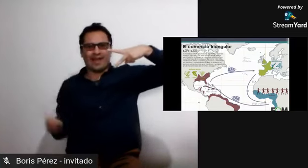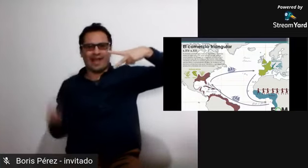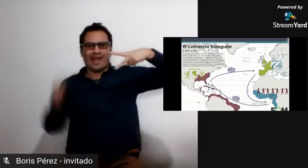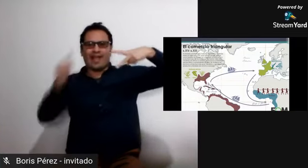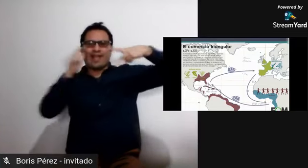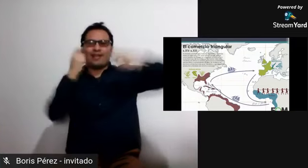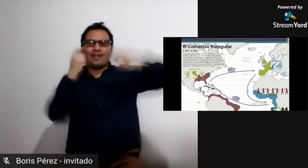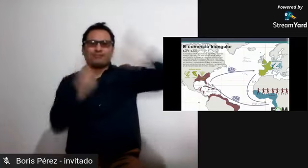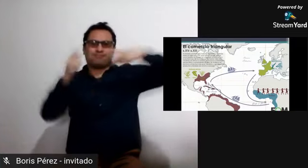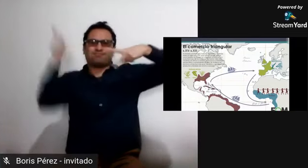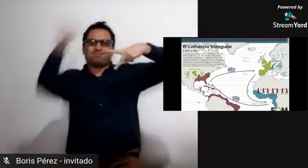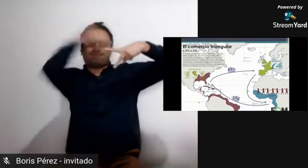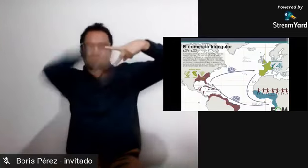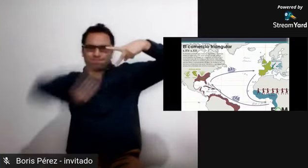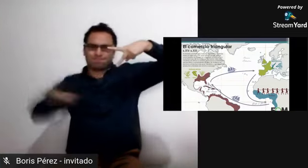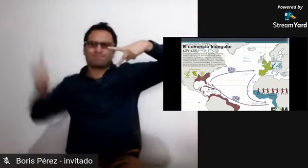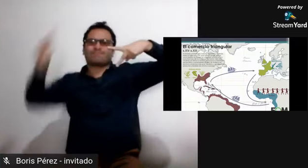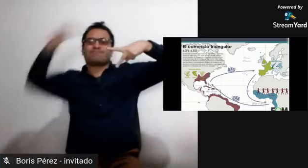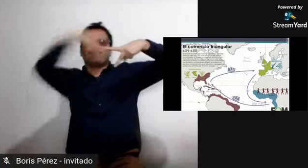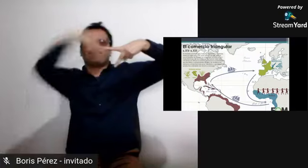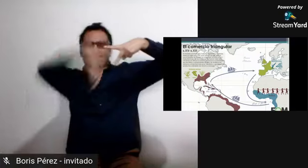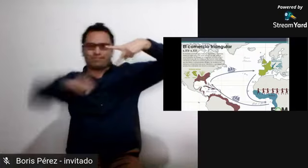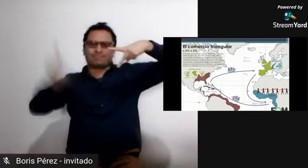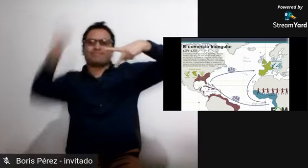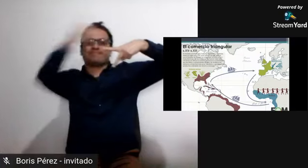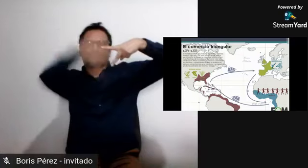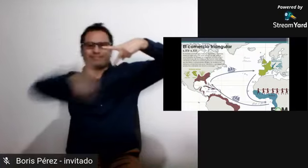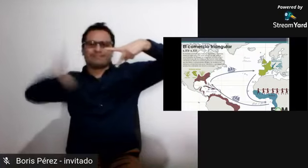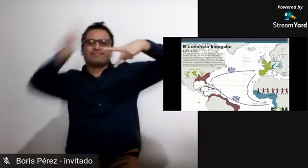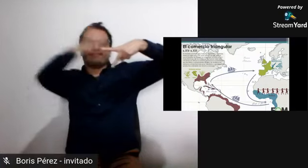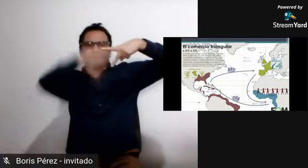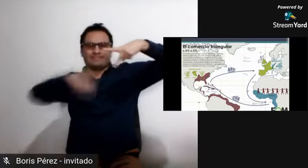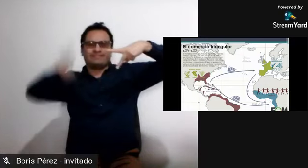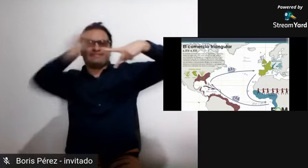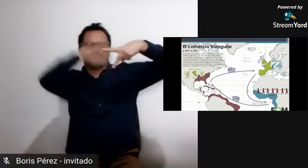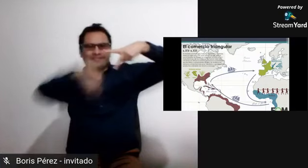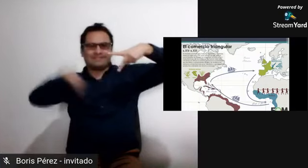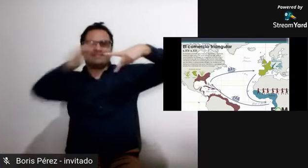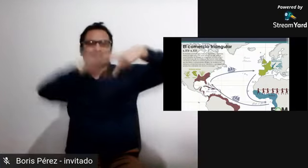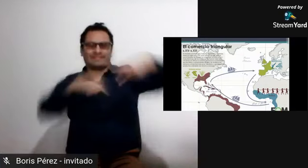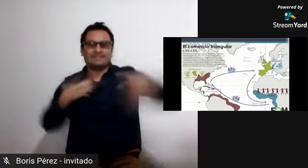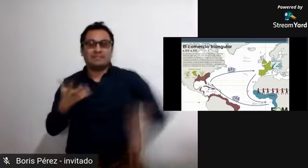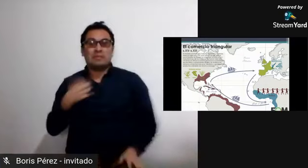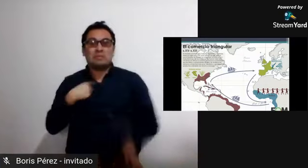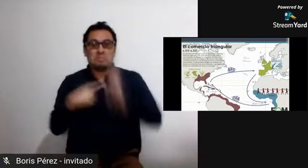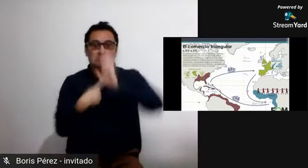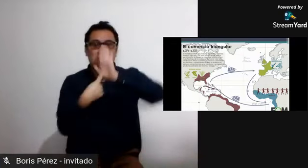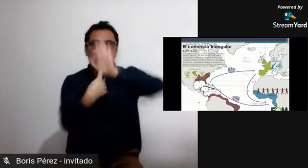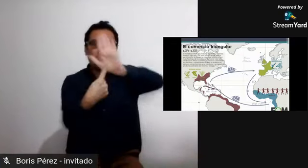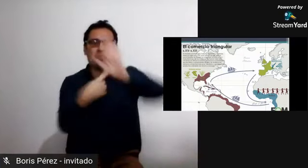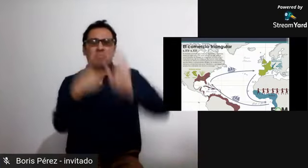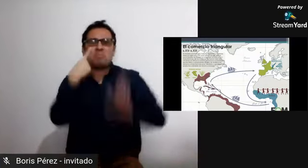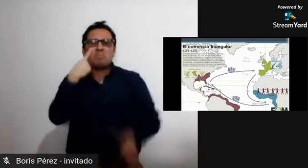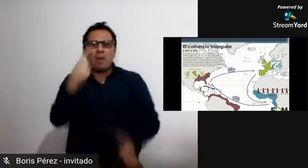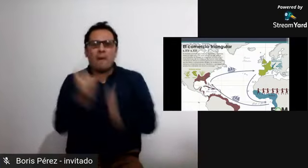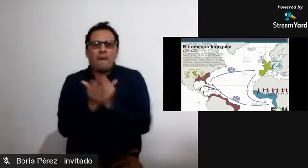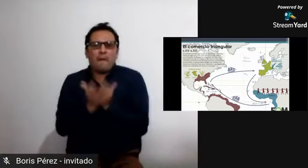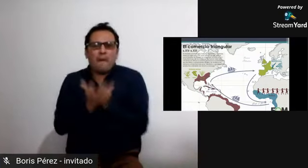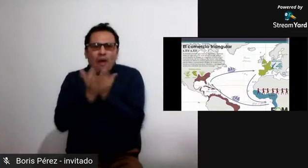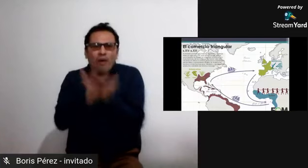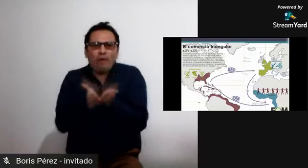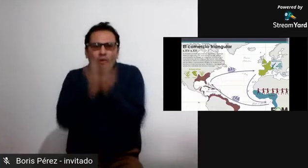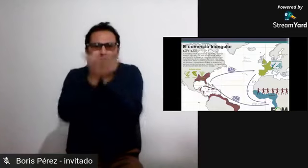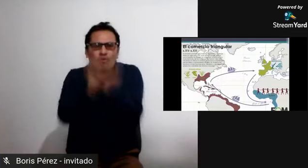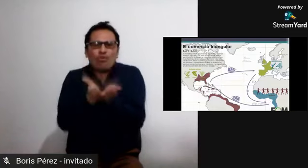esclavos y por eso hablamos de ese comercio triangular es decir todas estas personas que provenían desde europa